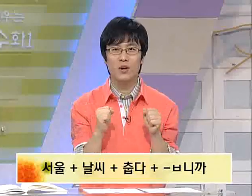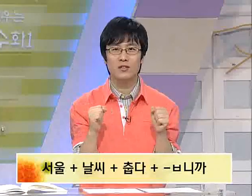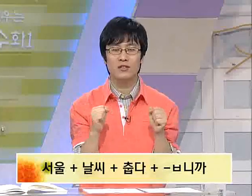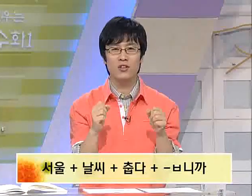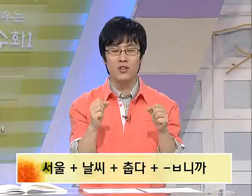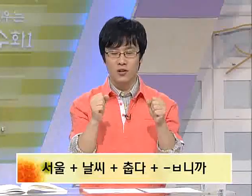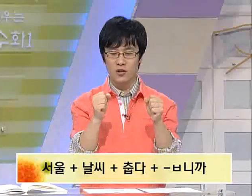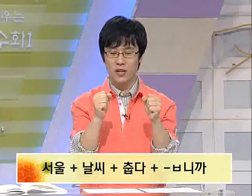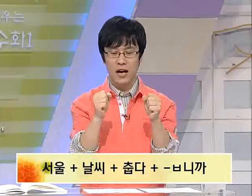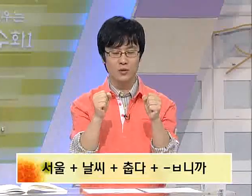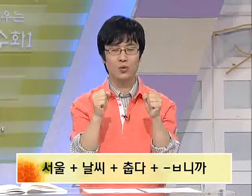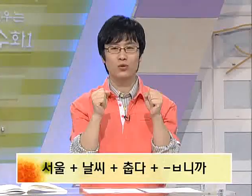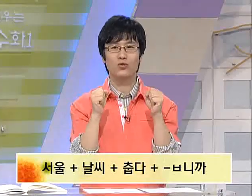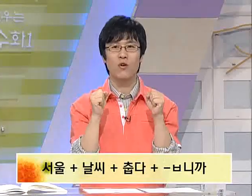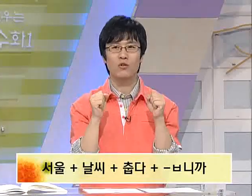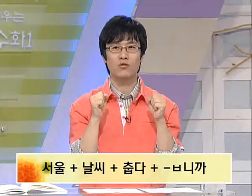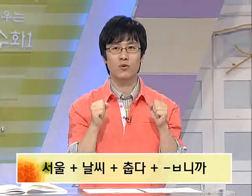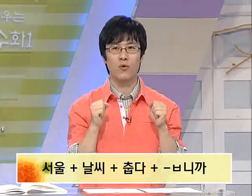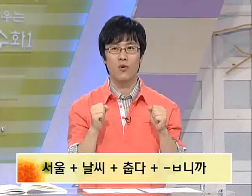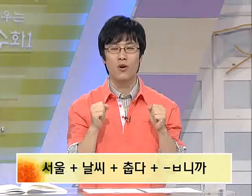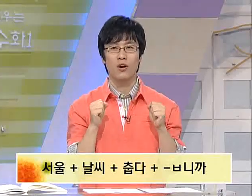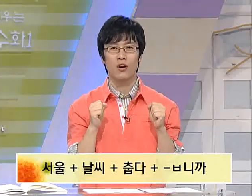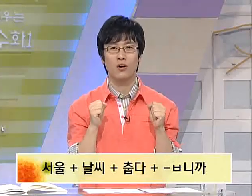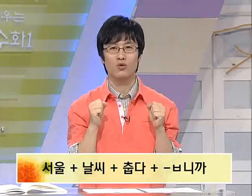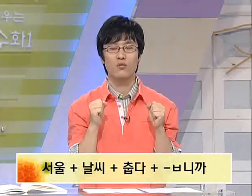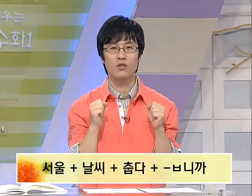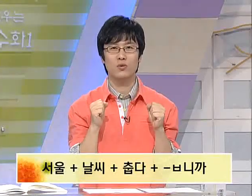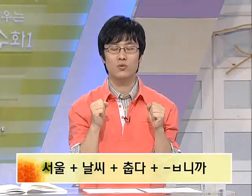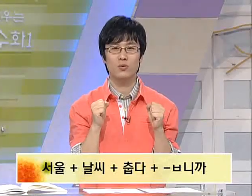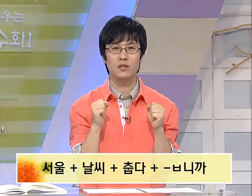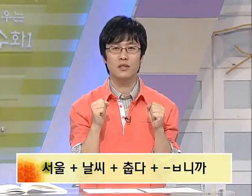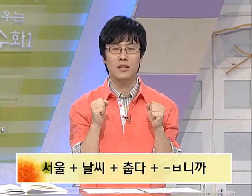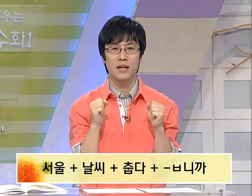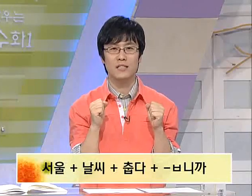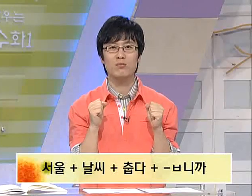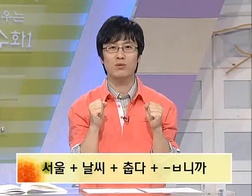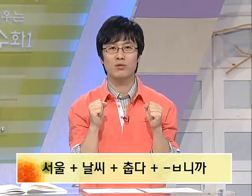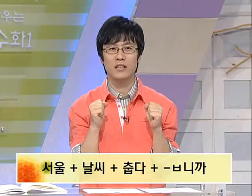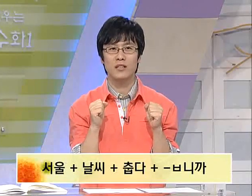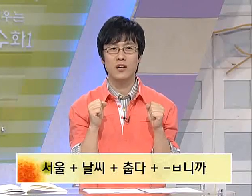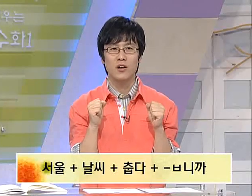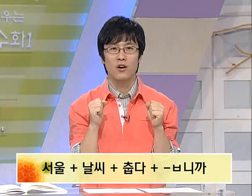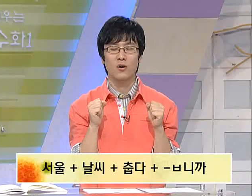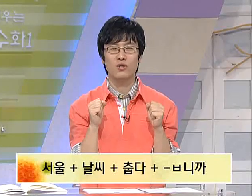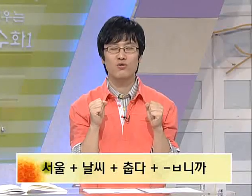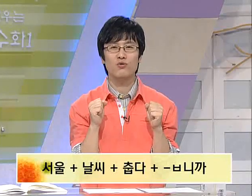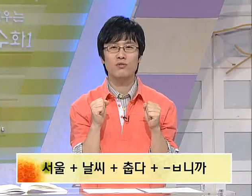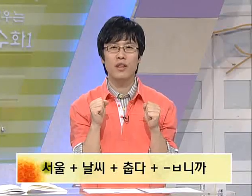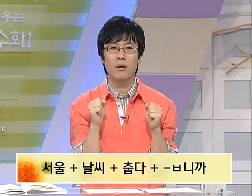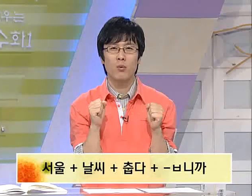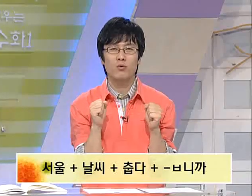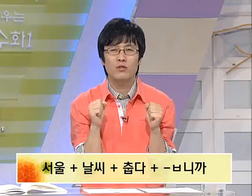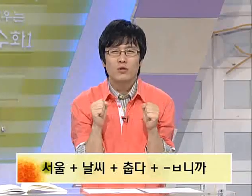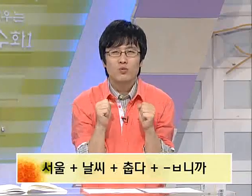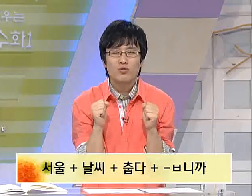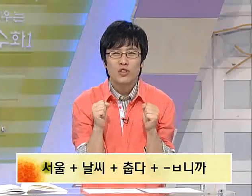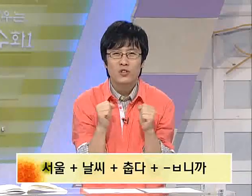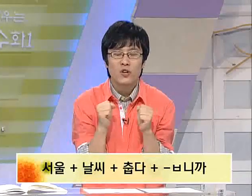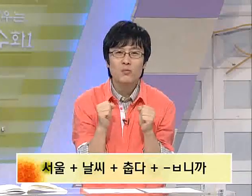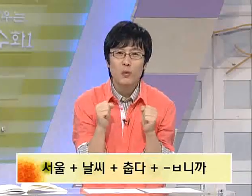수화는요. 양손을 주먹을 쥐고 주먹 쥐 놓은 손을 가슴 부근에서 우리 추울 때 몸을 움츠러 떠는